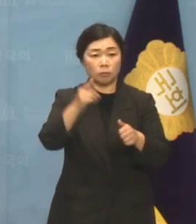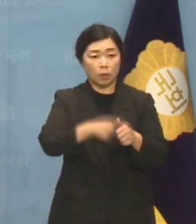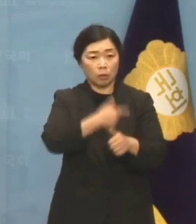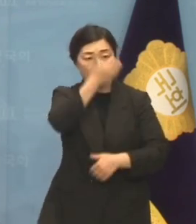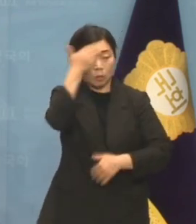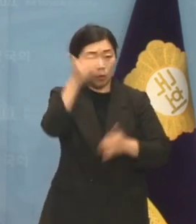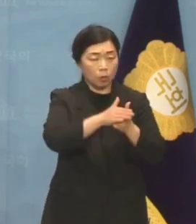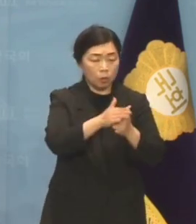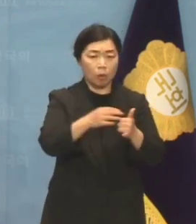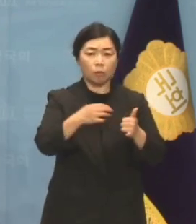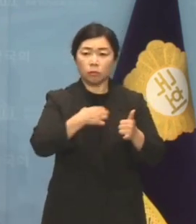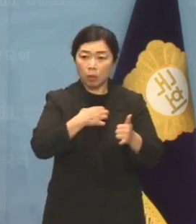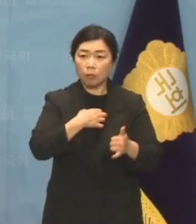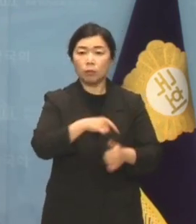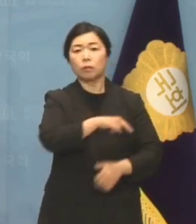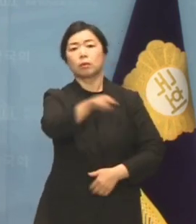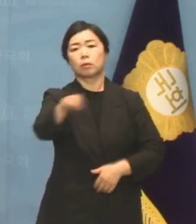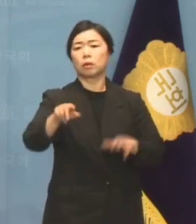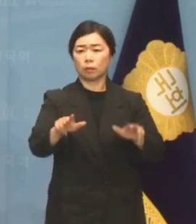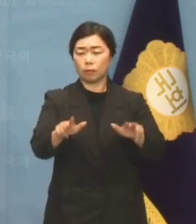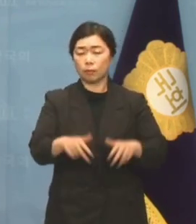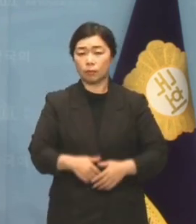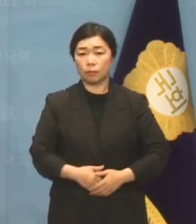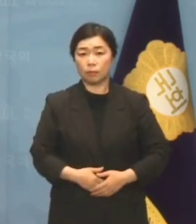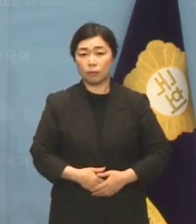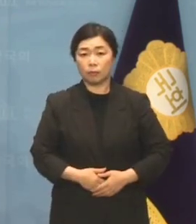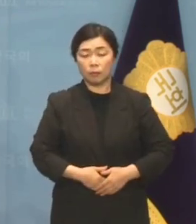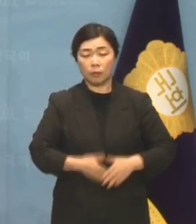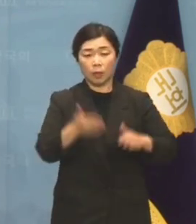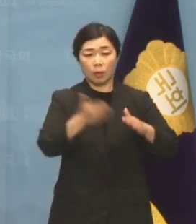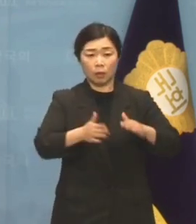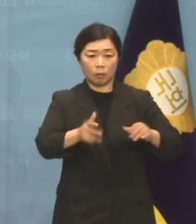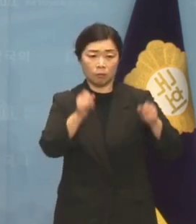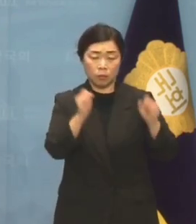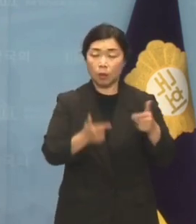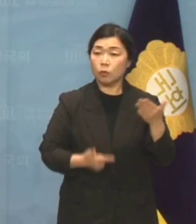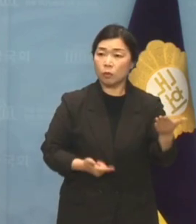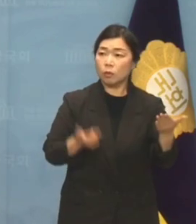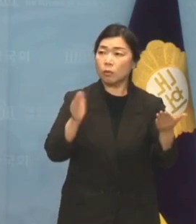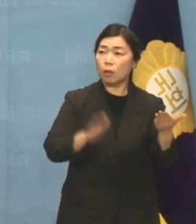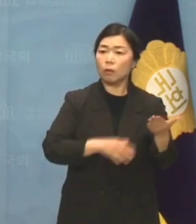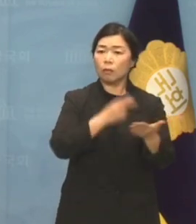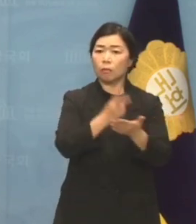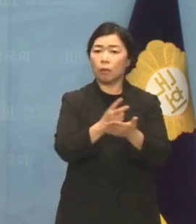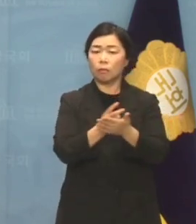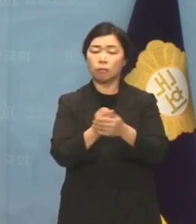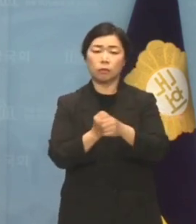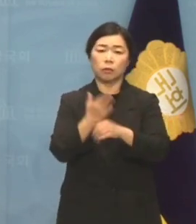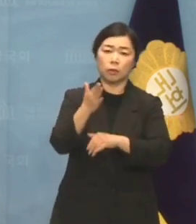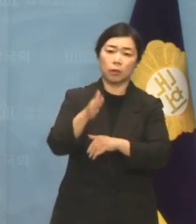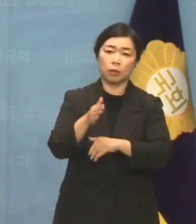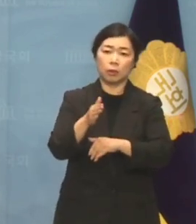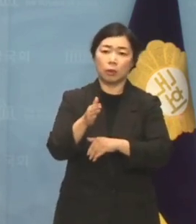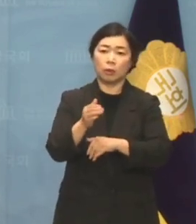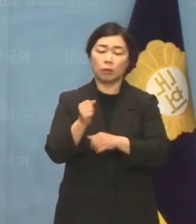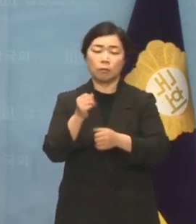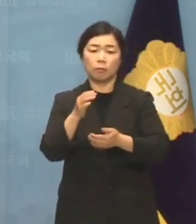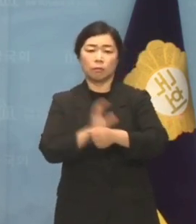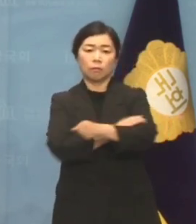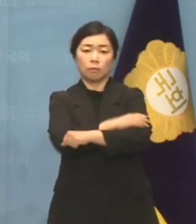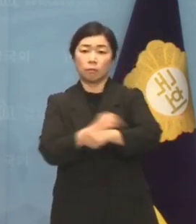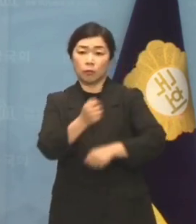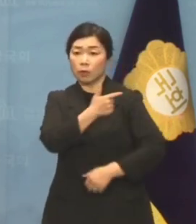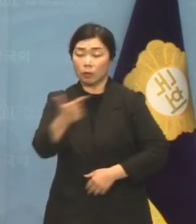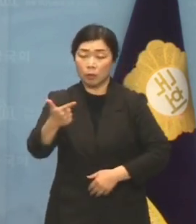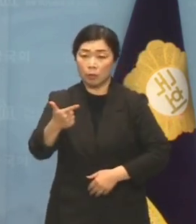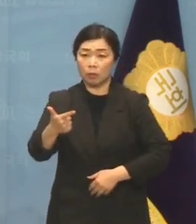위협하고 있습니다. 기회라도 공정해야 했지만 초법적 주의를 누린 거대 노조는 기득권